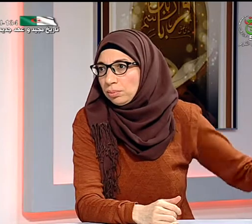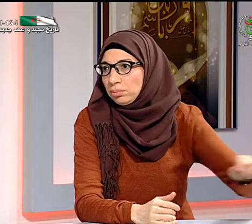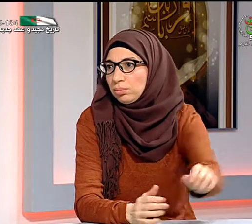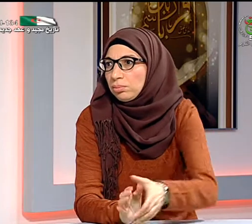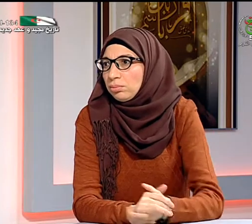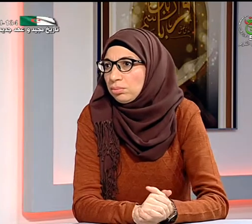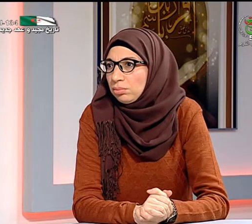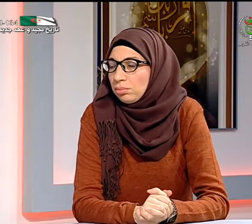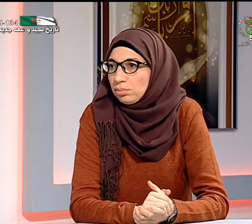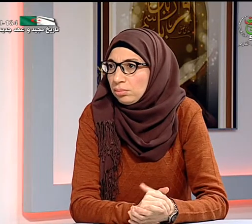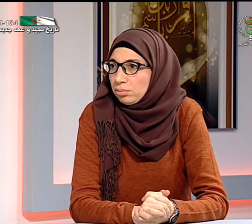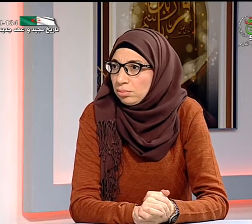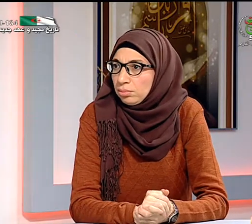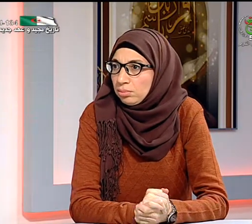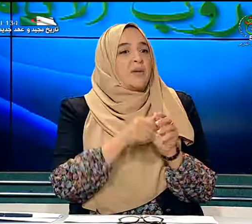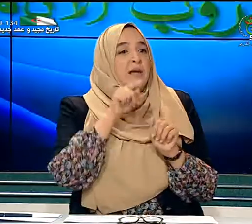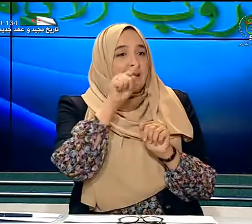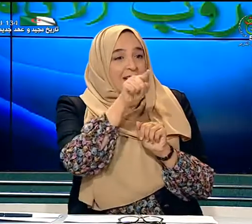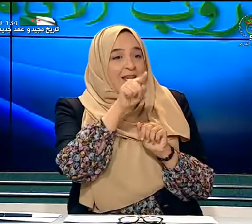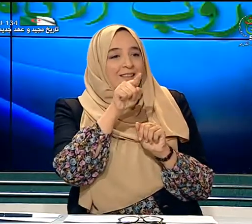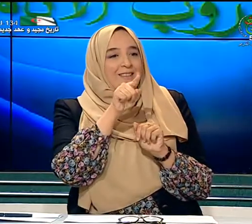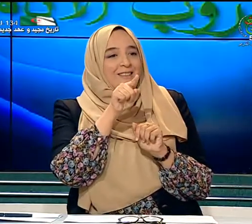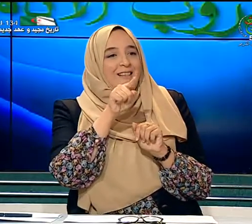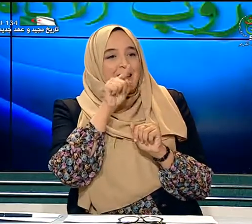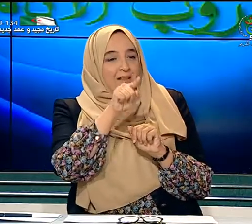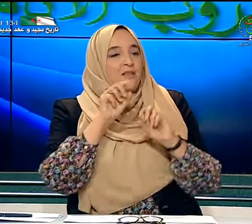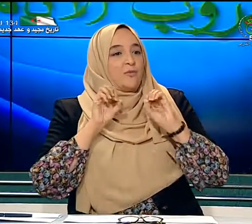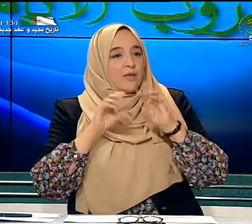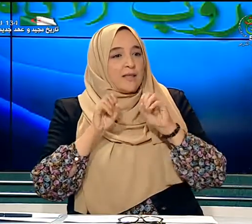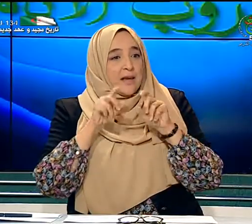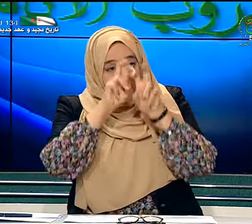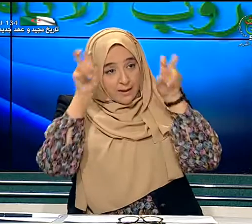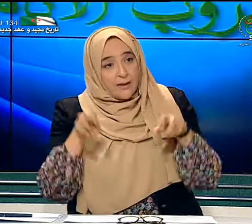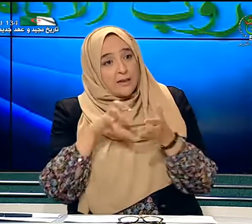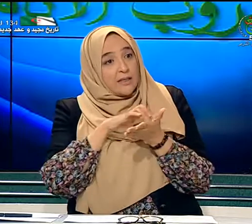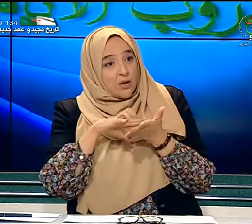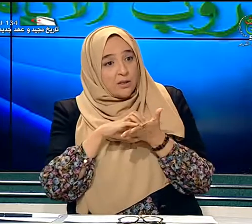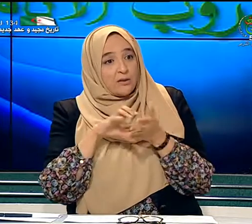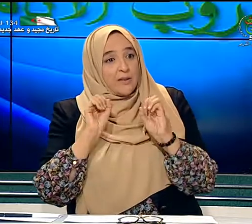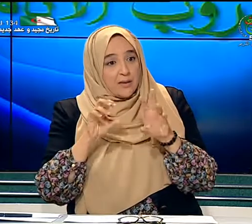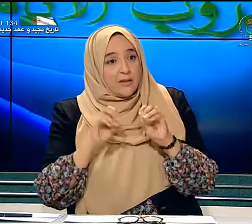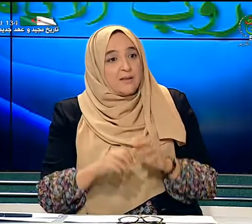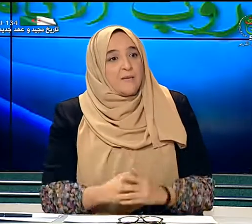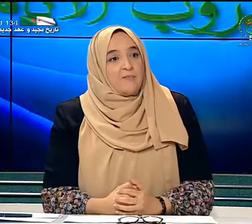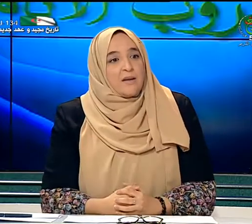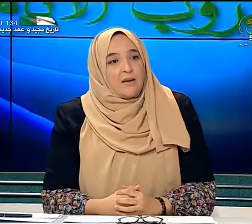والتحصيل العلمي لكن هل لديك لصانس في التدريس؟